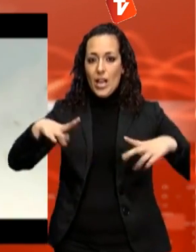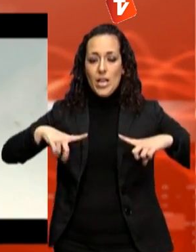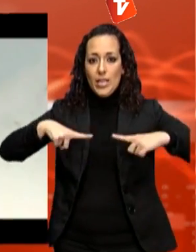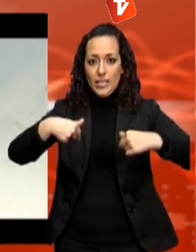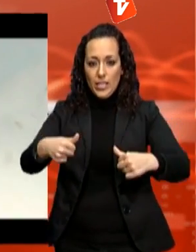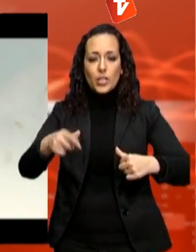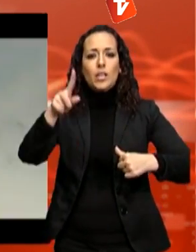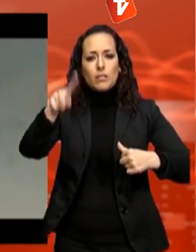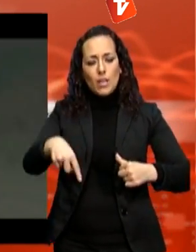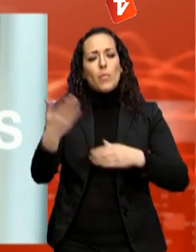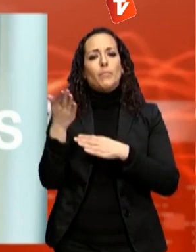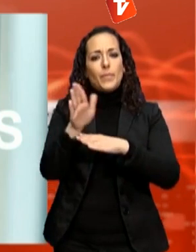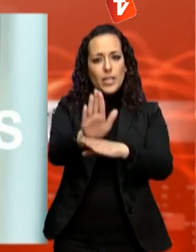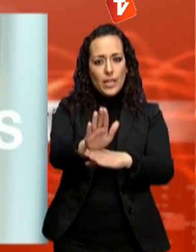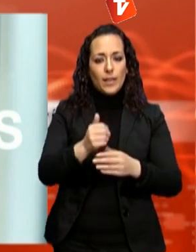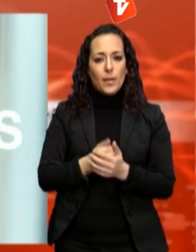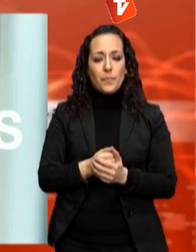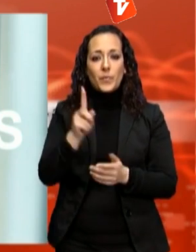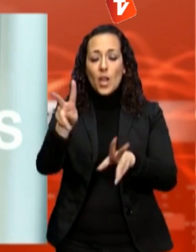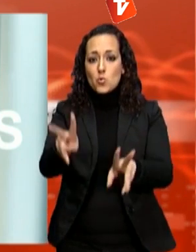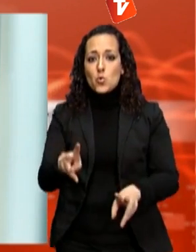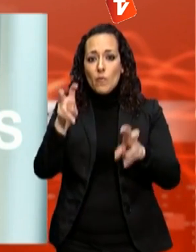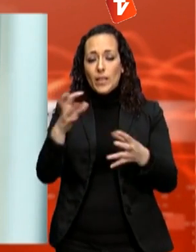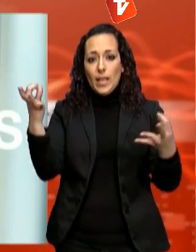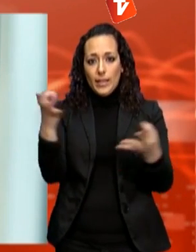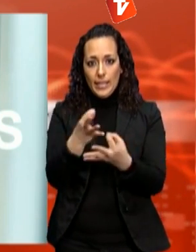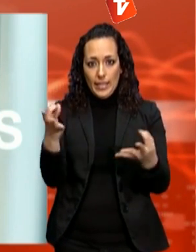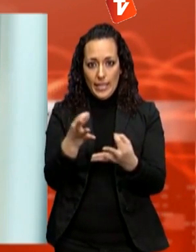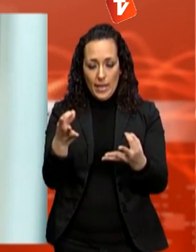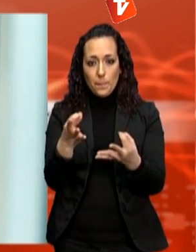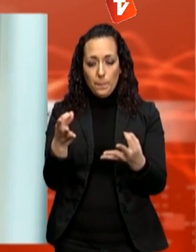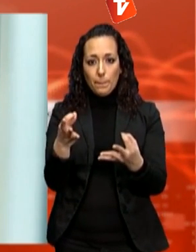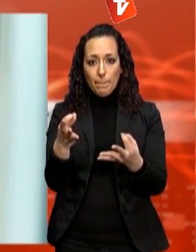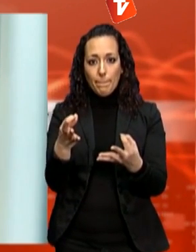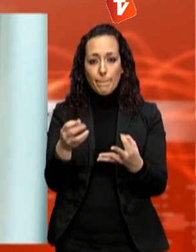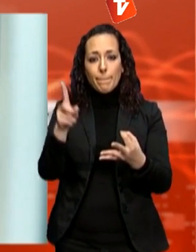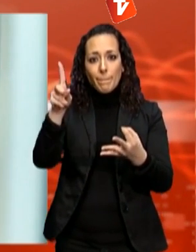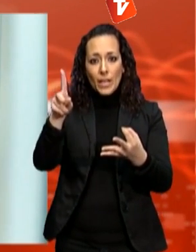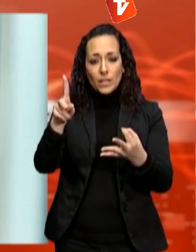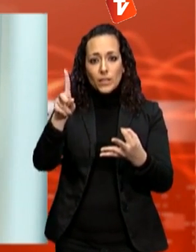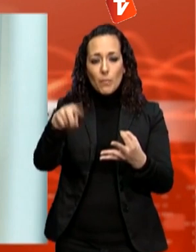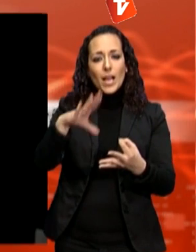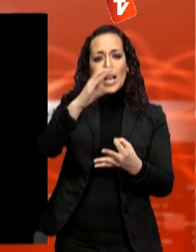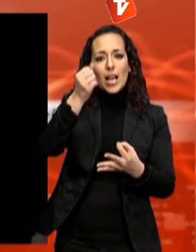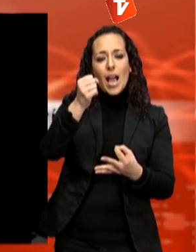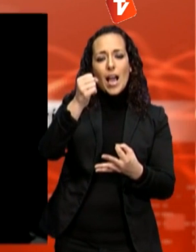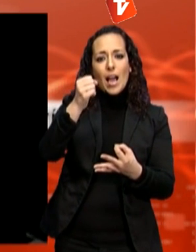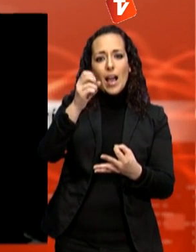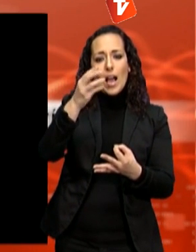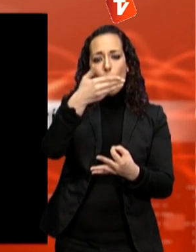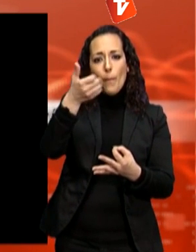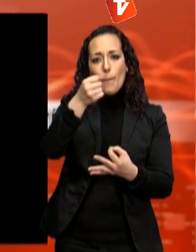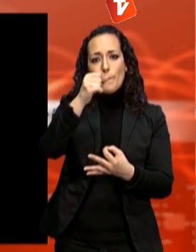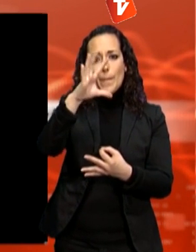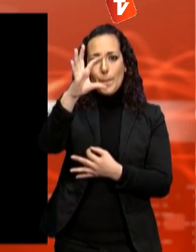amb les projeccions especials del MECAL i, com a novetat, es projectarà Cabas, en col·laboració amb Cine Low Cost, i l'òpera prima de David Lynch, en